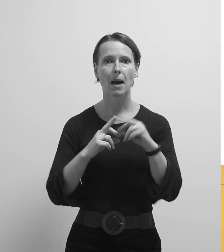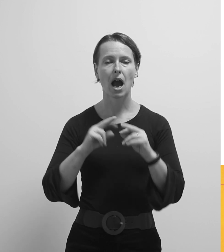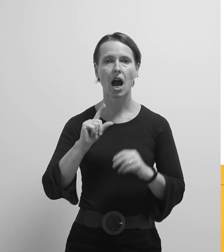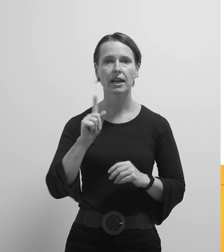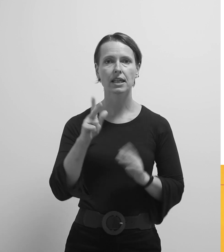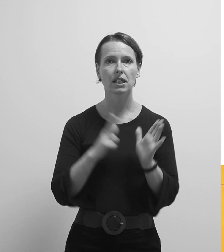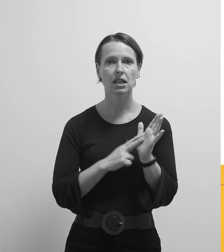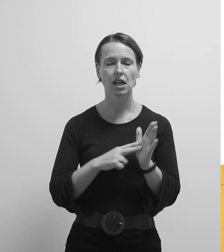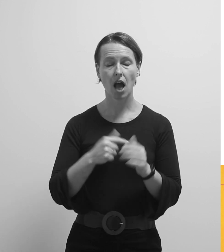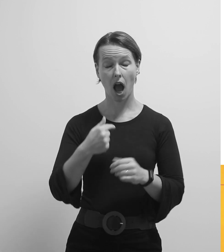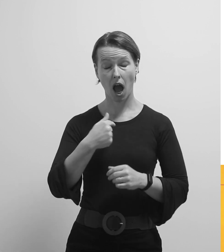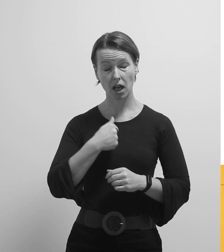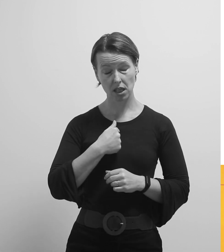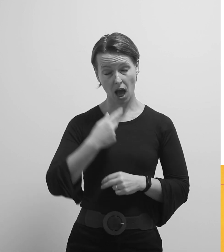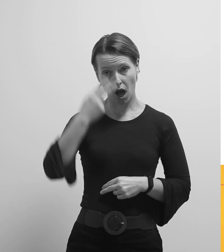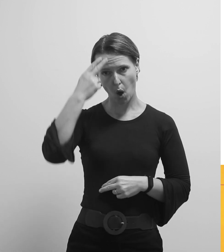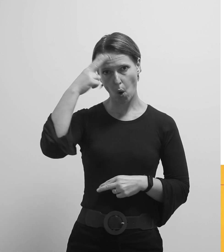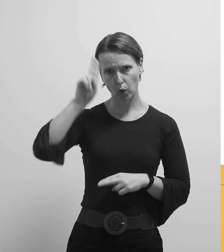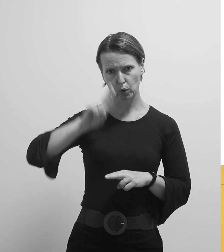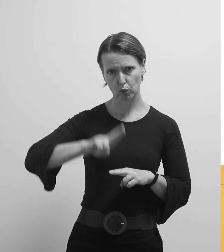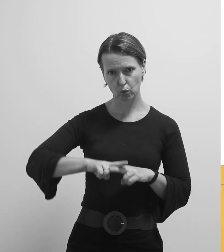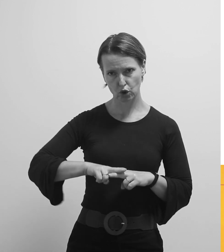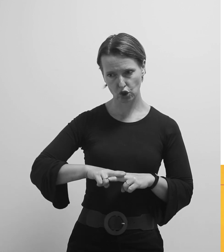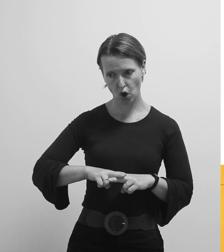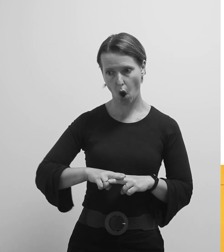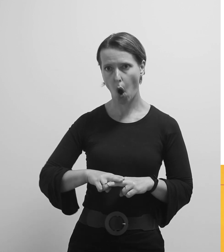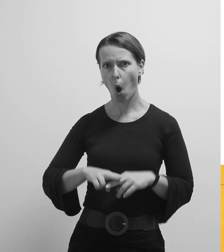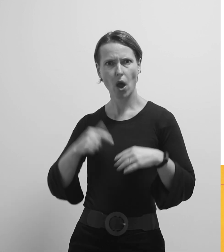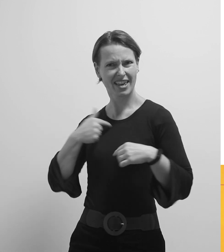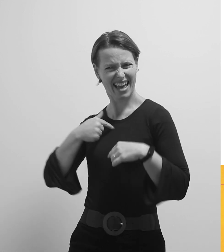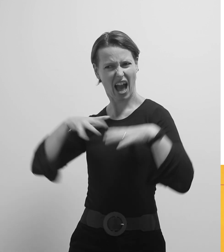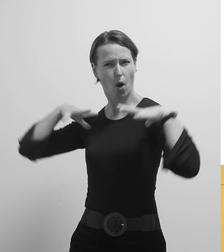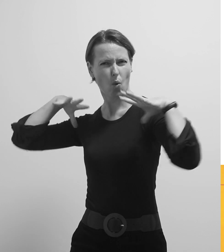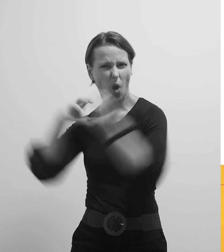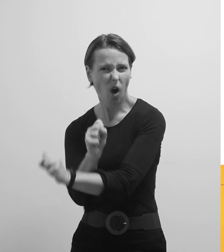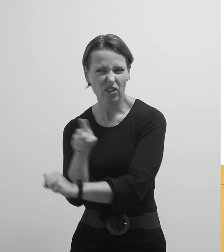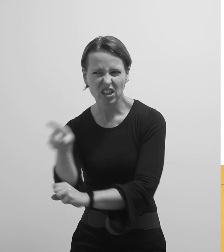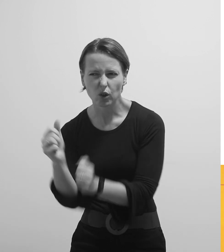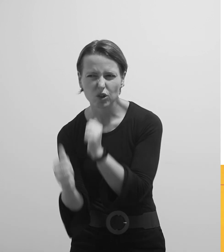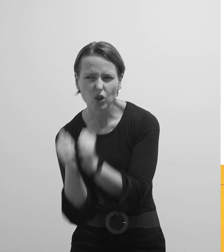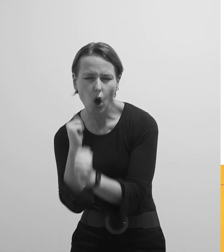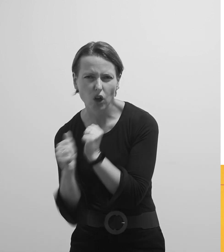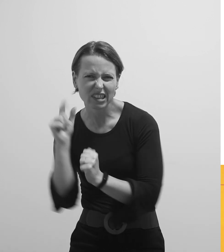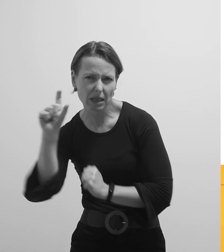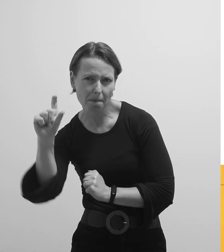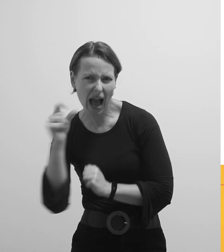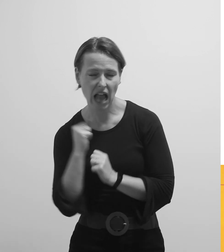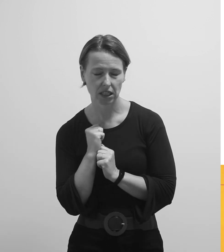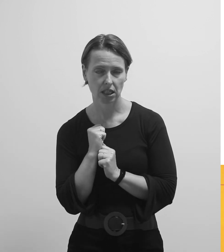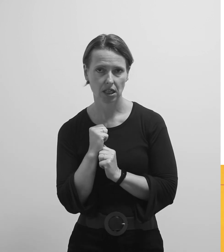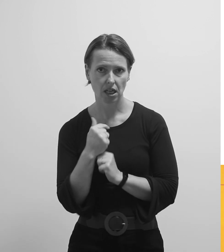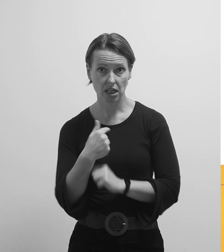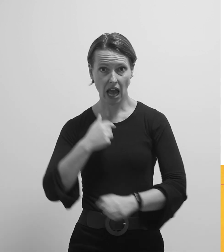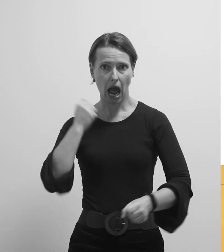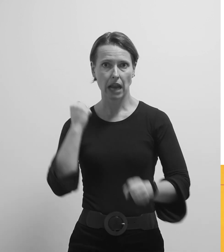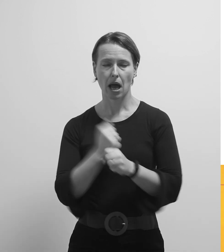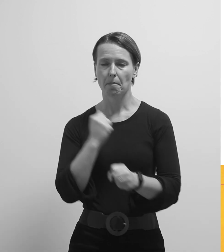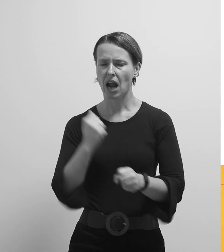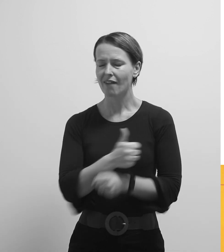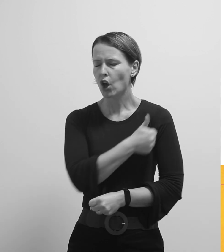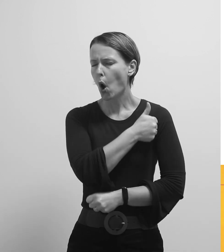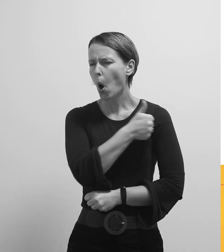Odlučio sam. Želim uhvatiti tog podmuklog malca. Napravio sam